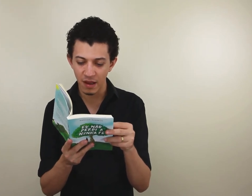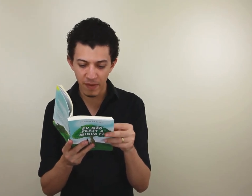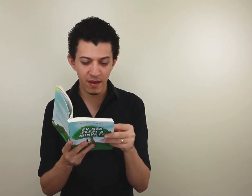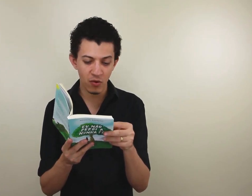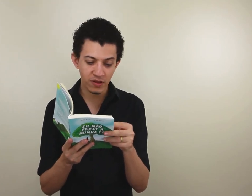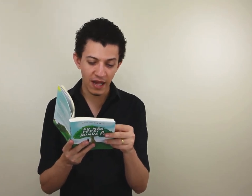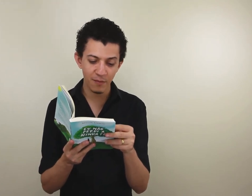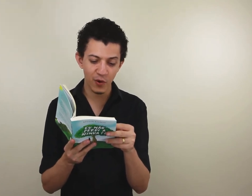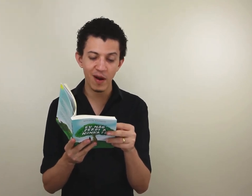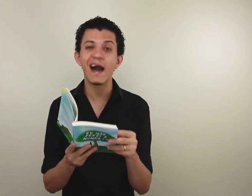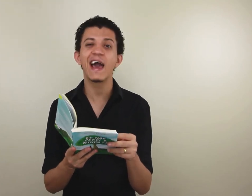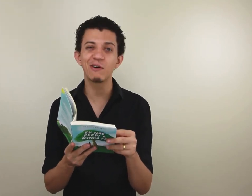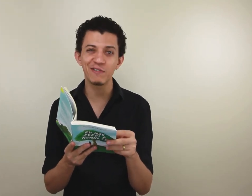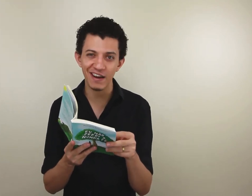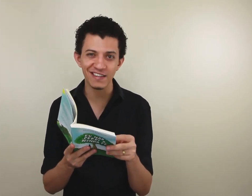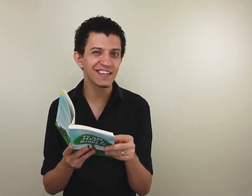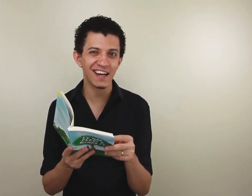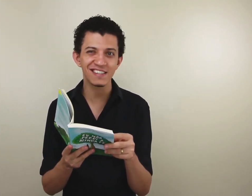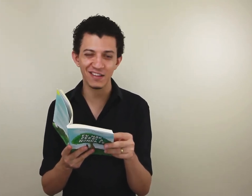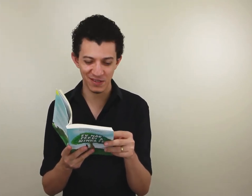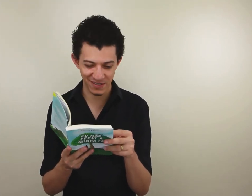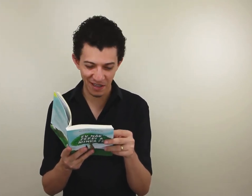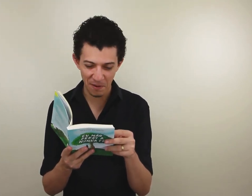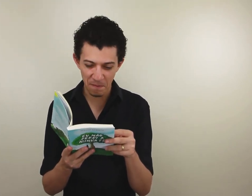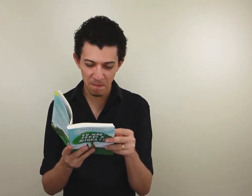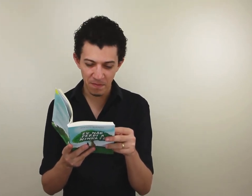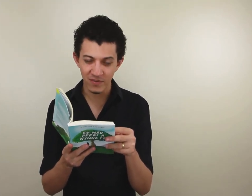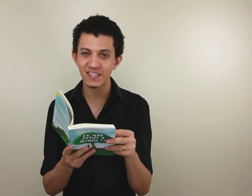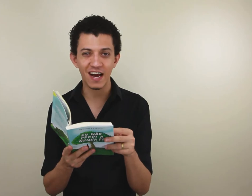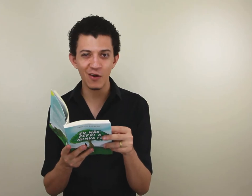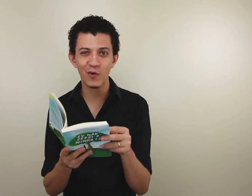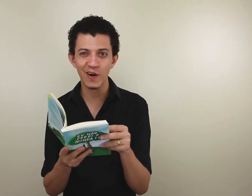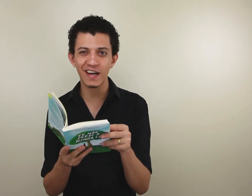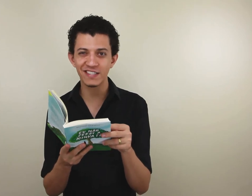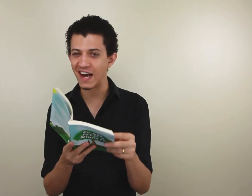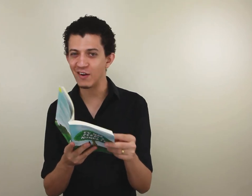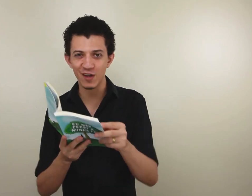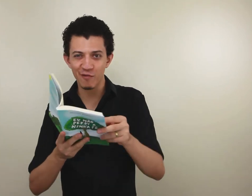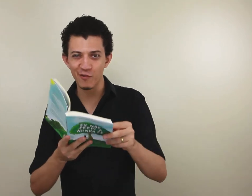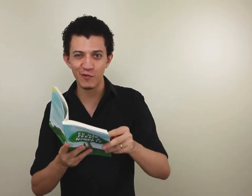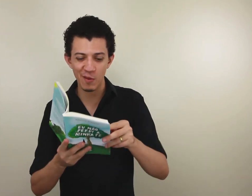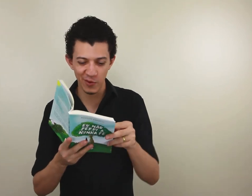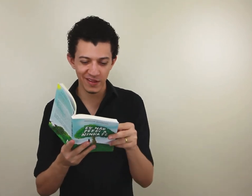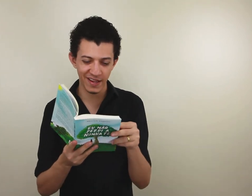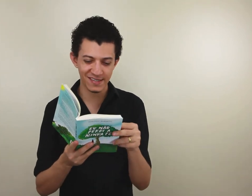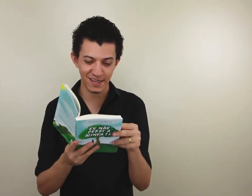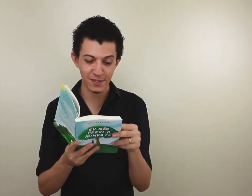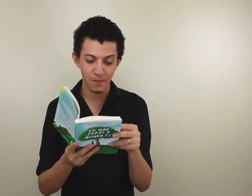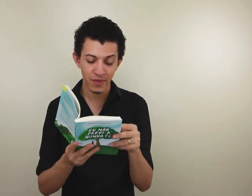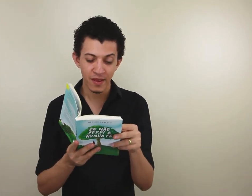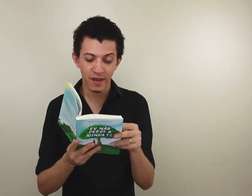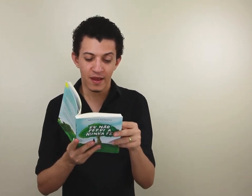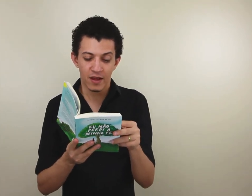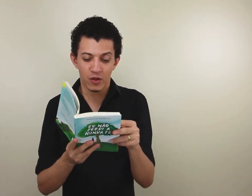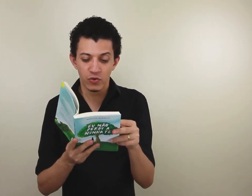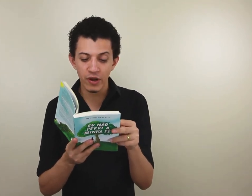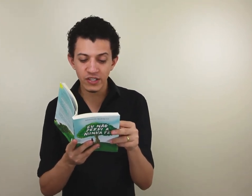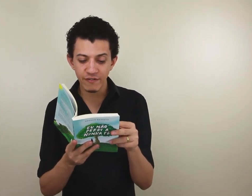também montada por uma égua falante. Engraçado isso, né? Você já leu o Crônica de Nárnia, já viu o filme, é muito interessante. Durante a